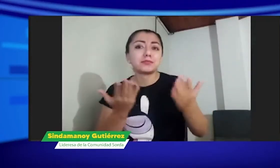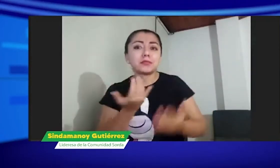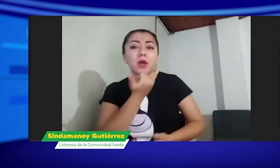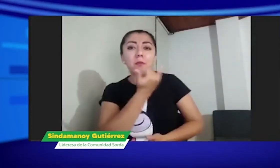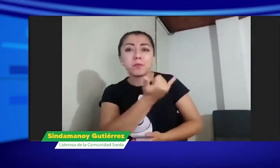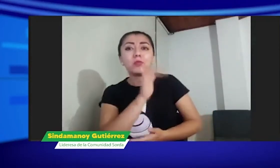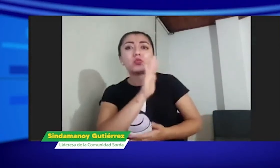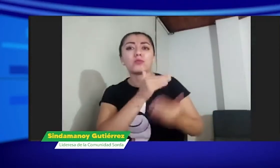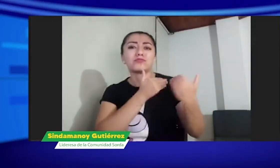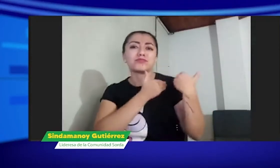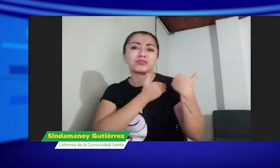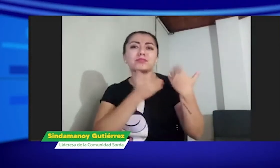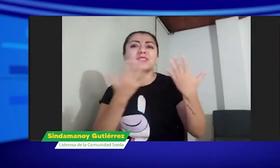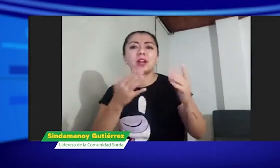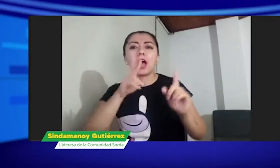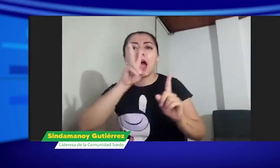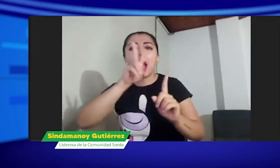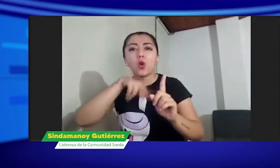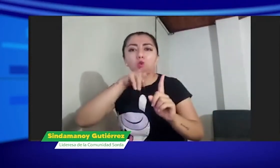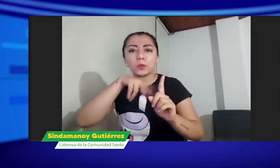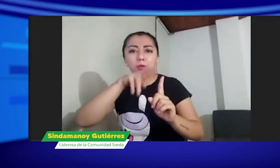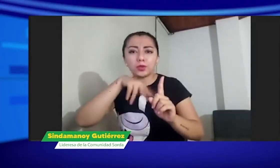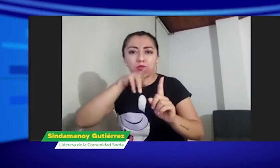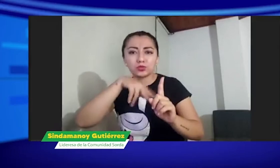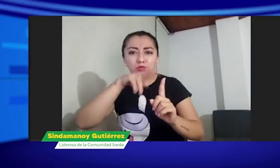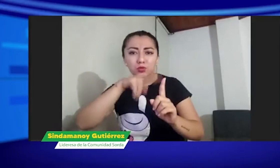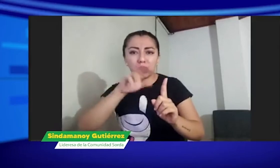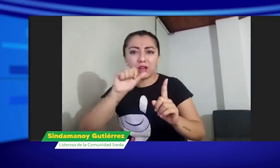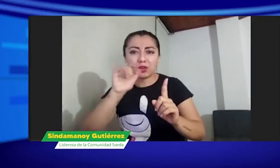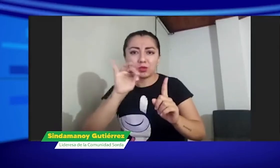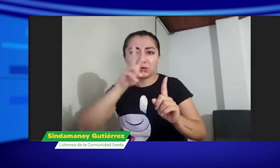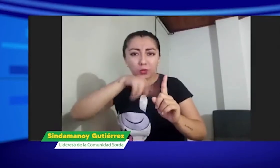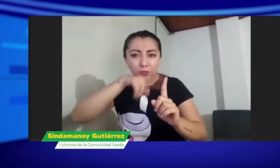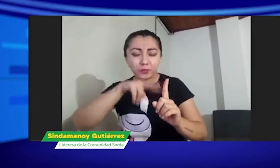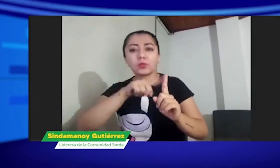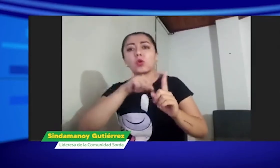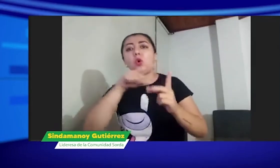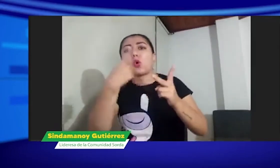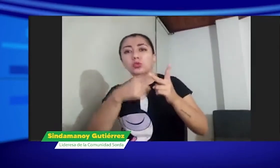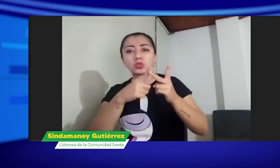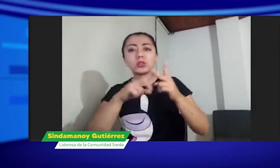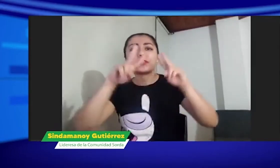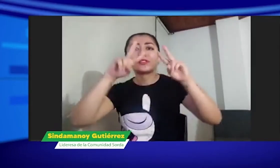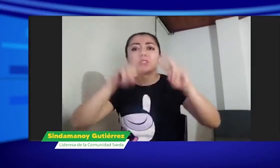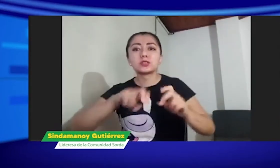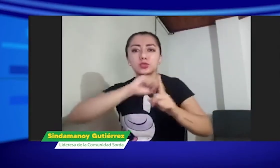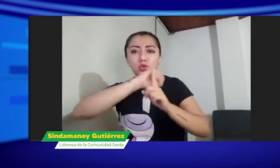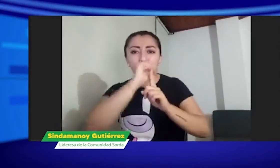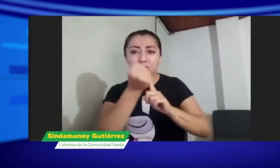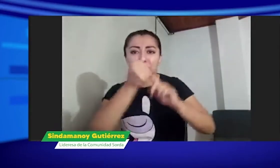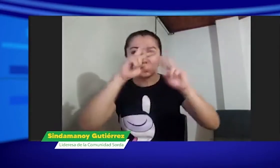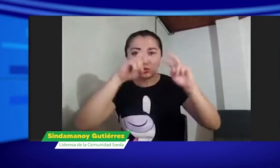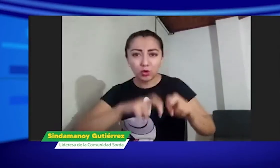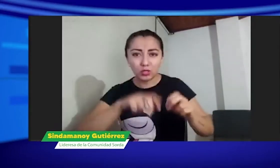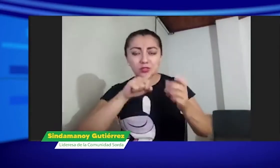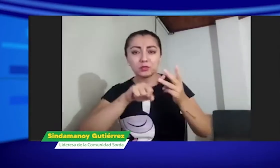estas conclusiones? Obviamente esta responsabilidad está en la antropología, la